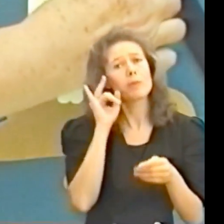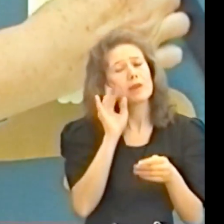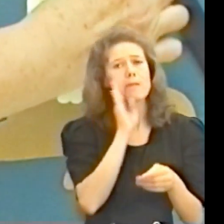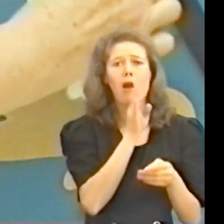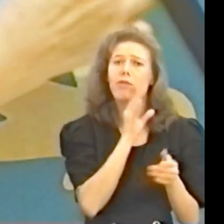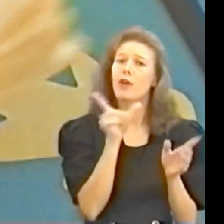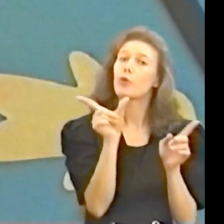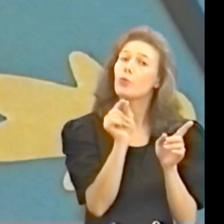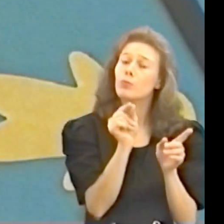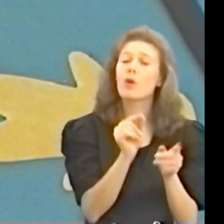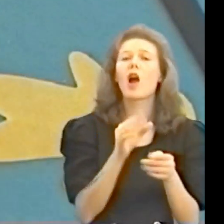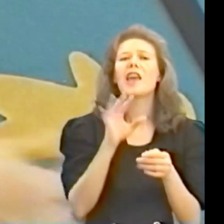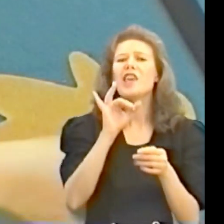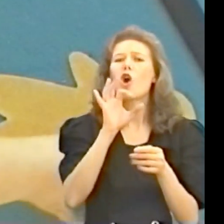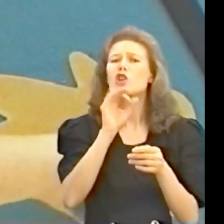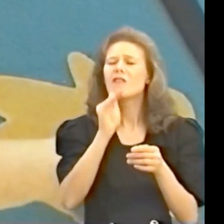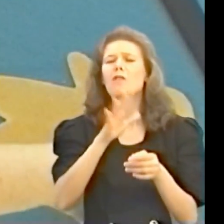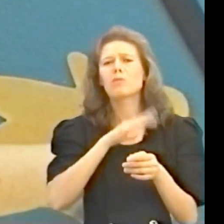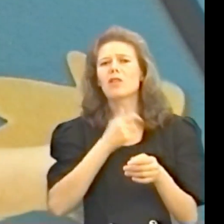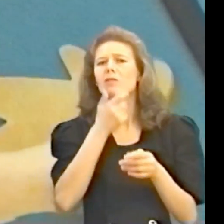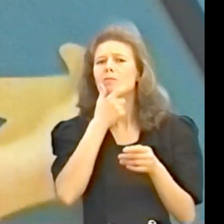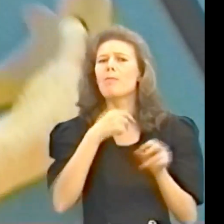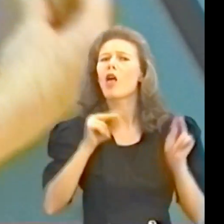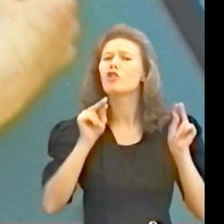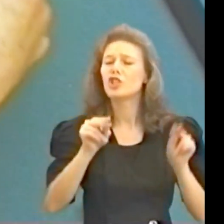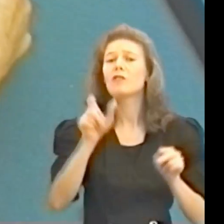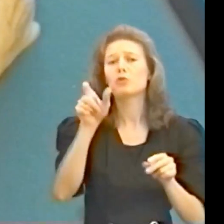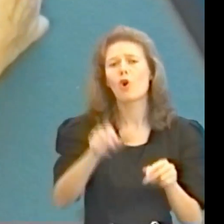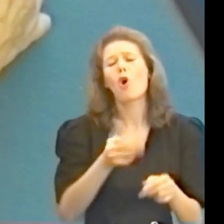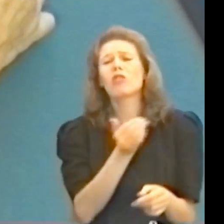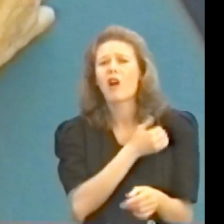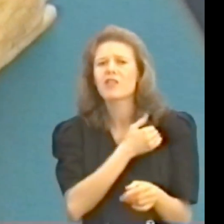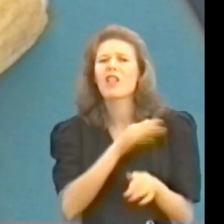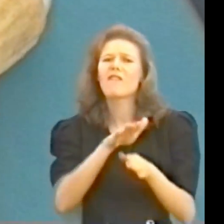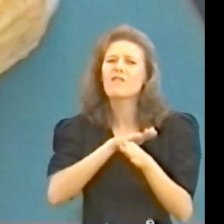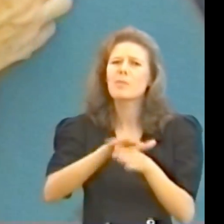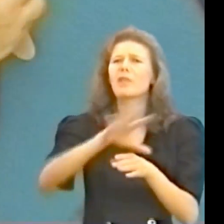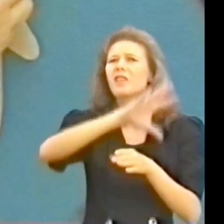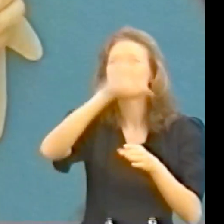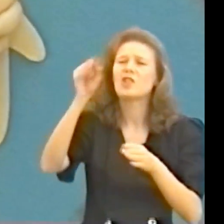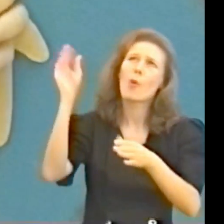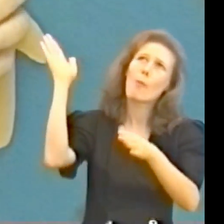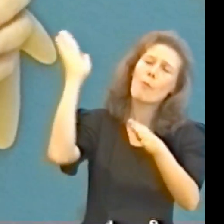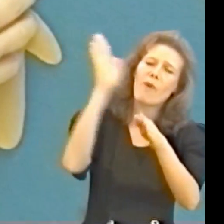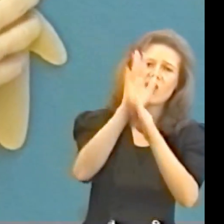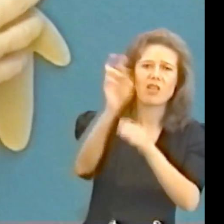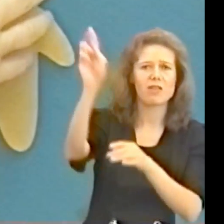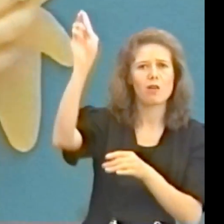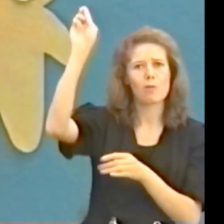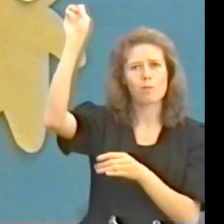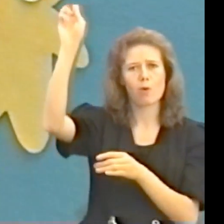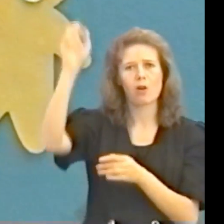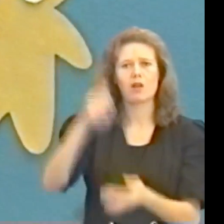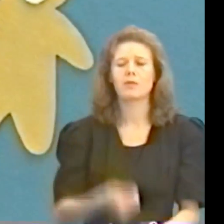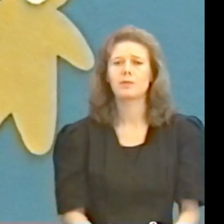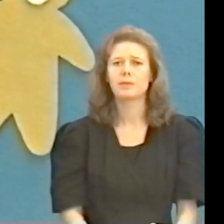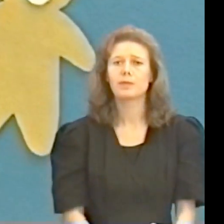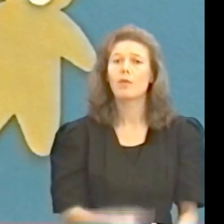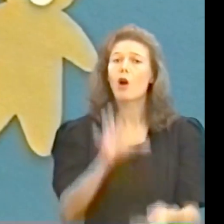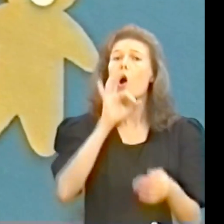иосиф был благочестивым человеком и он конечно же хотел выполнить все повеления бога он и мария